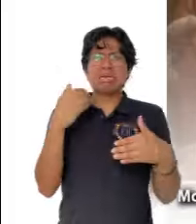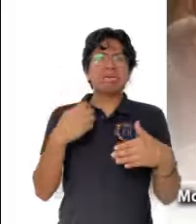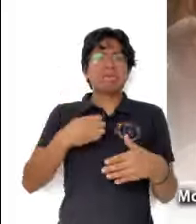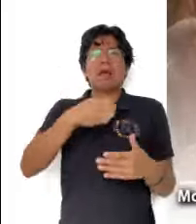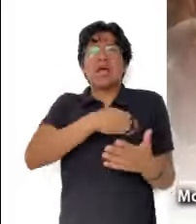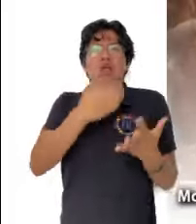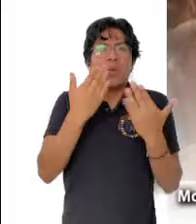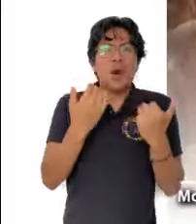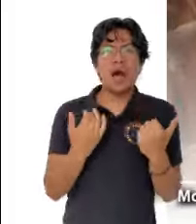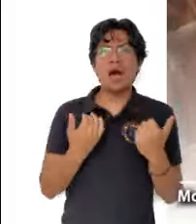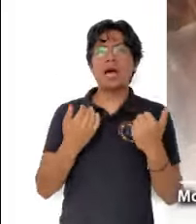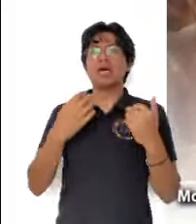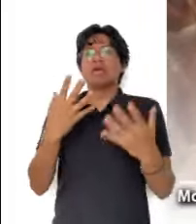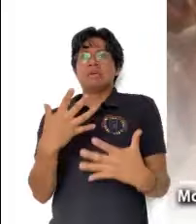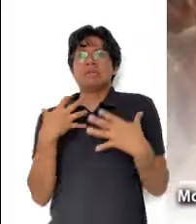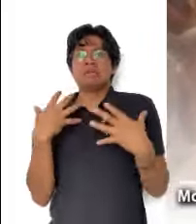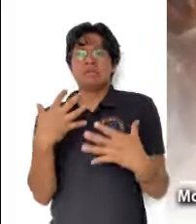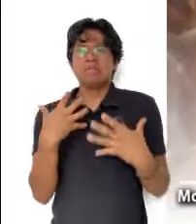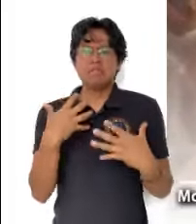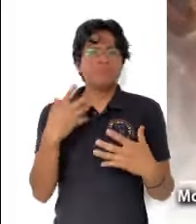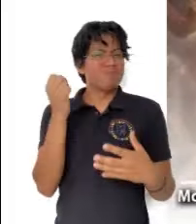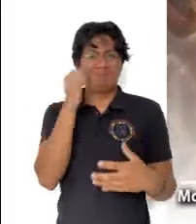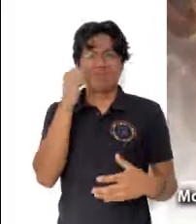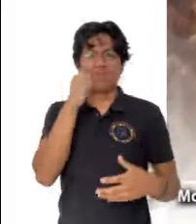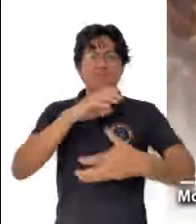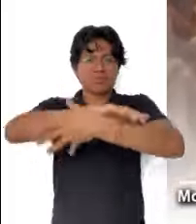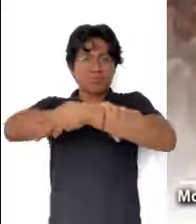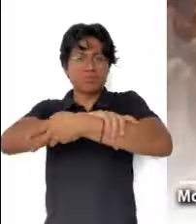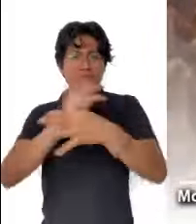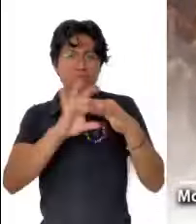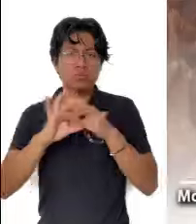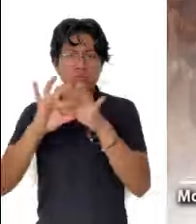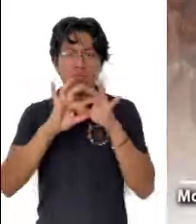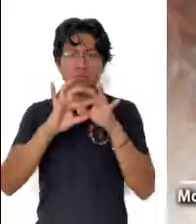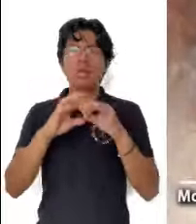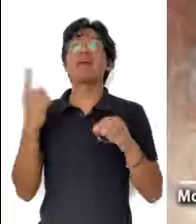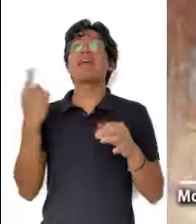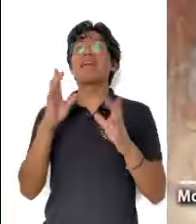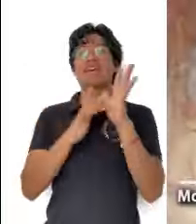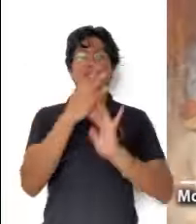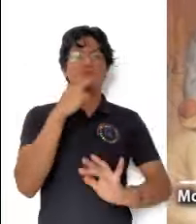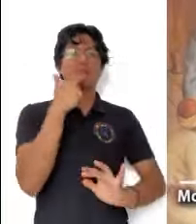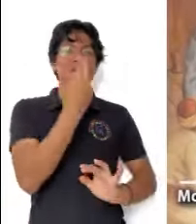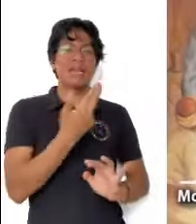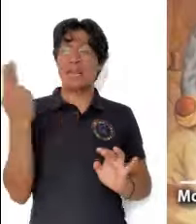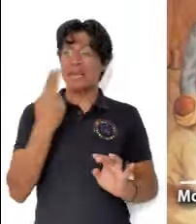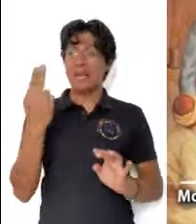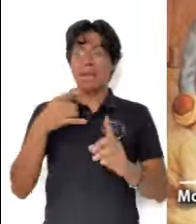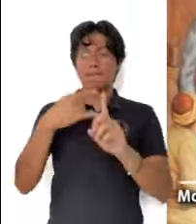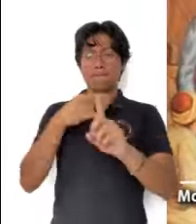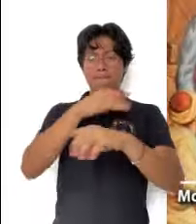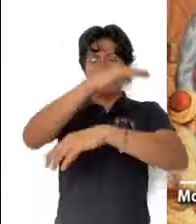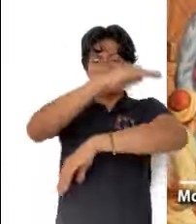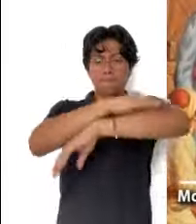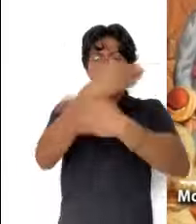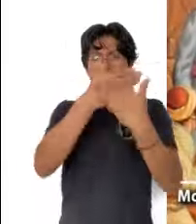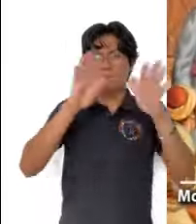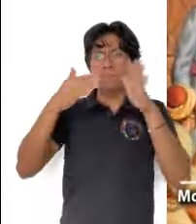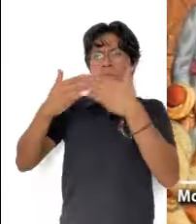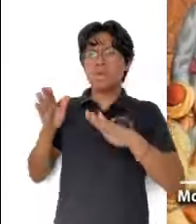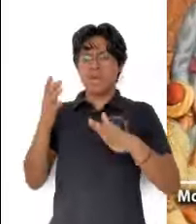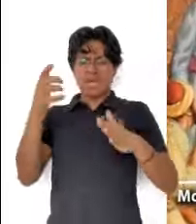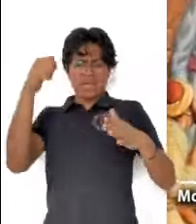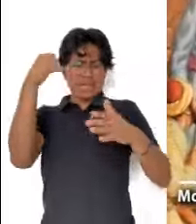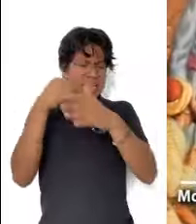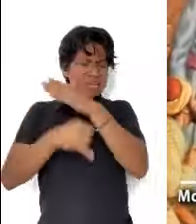desesperanza. ¿Qué nos contestaría Jesús? Necesitamos que abra nuestras puertas y ventanas y